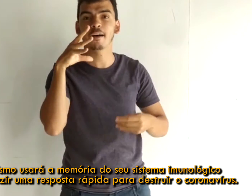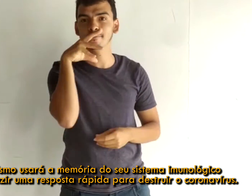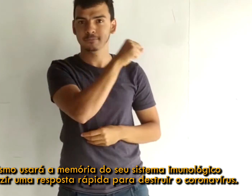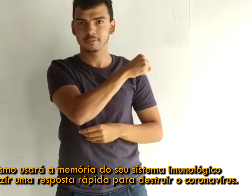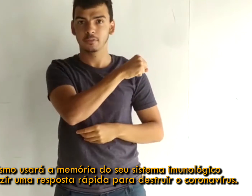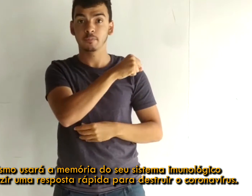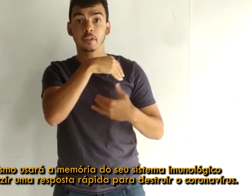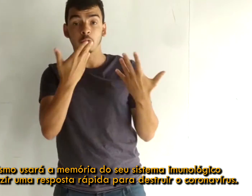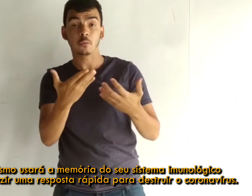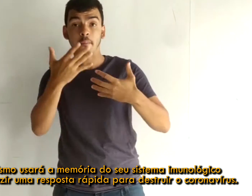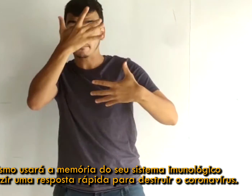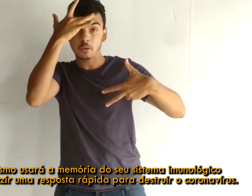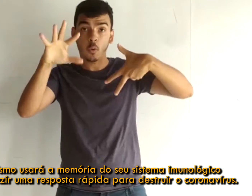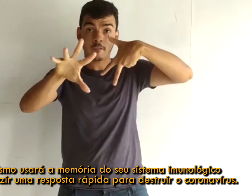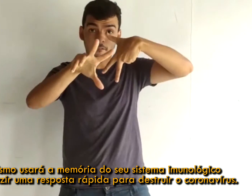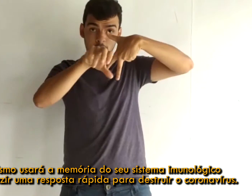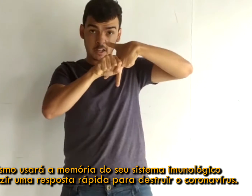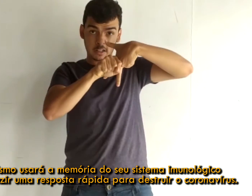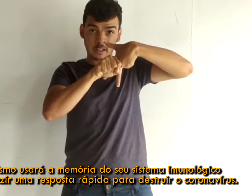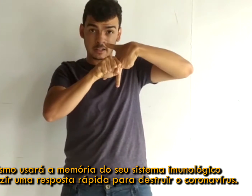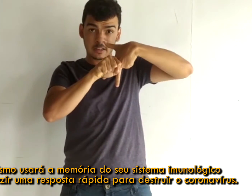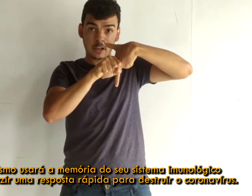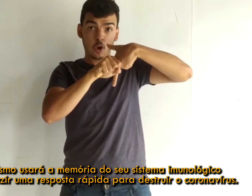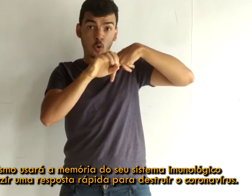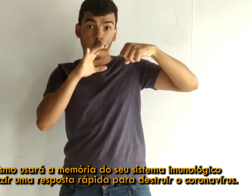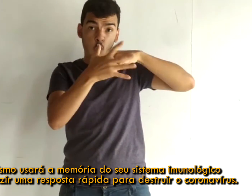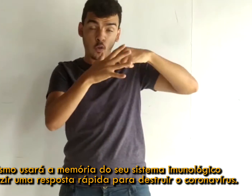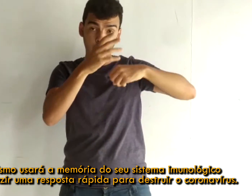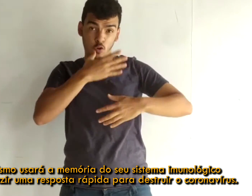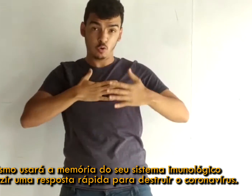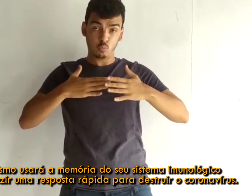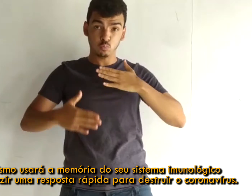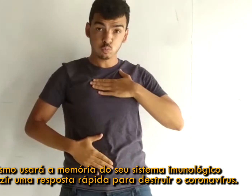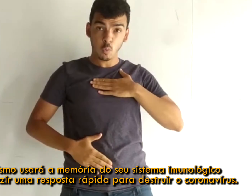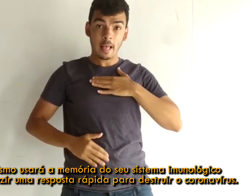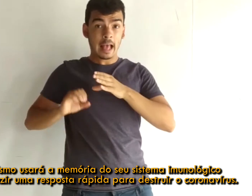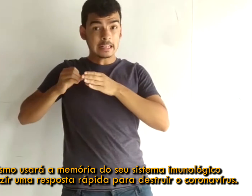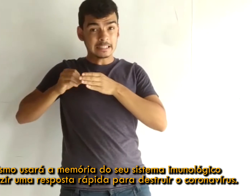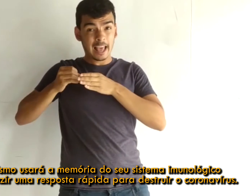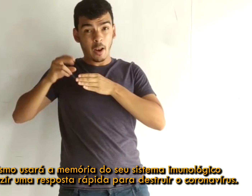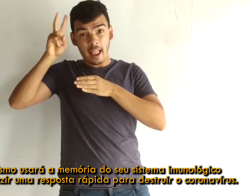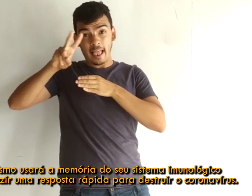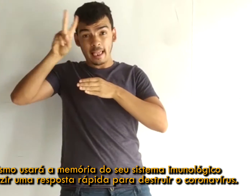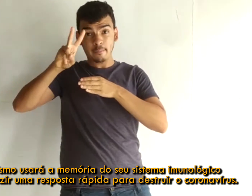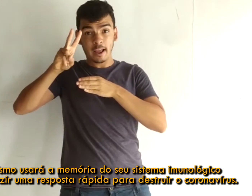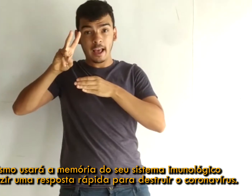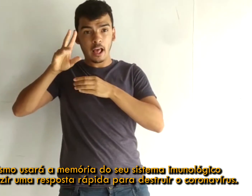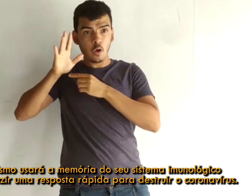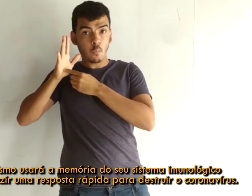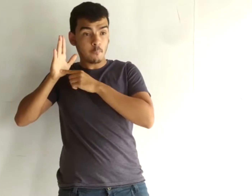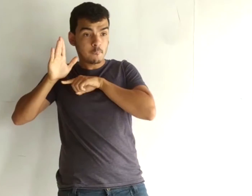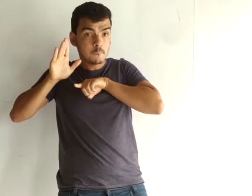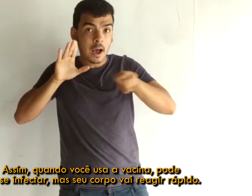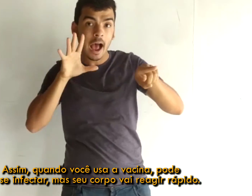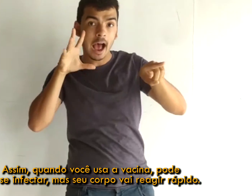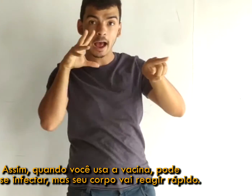usará a memória do seu sistema imunológico para produzir uma resposta rápida para destruir o coronavírus. Assim,